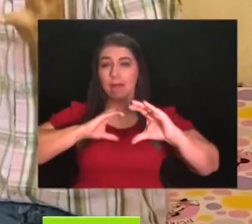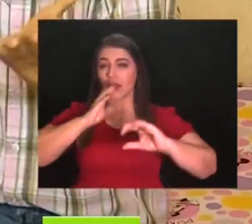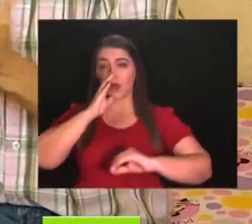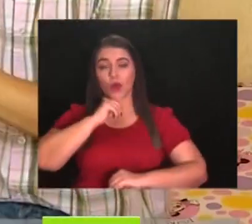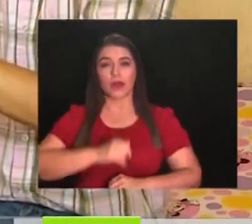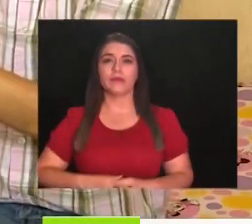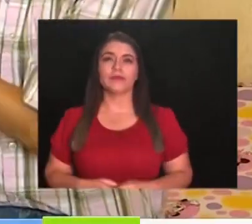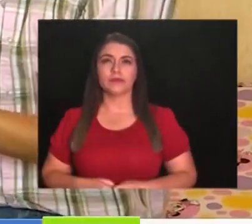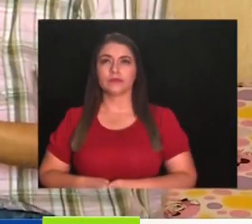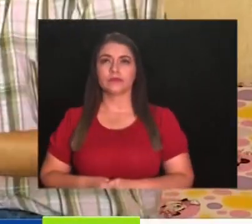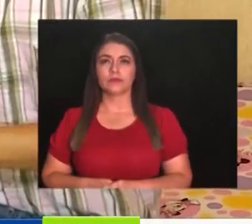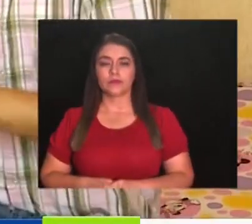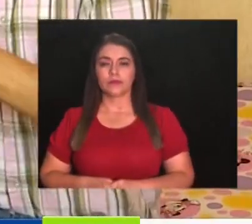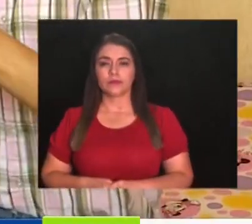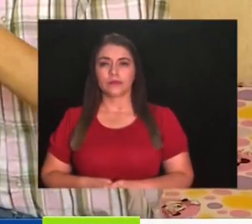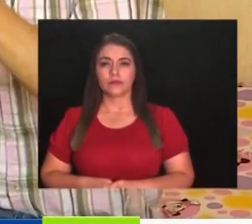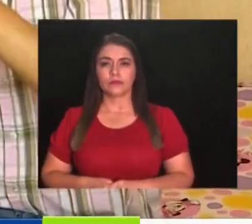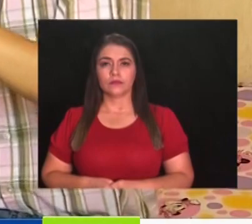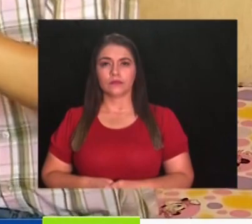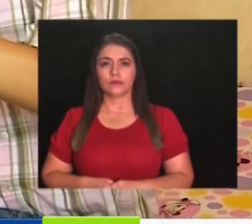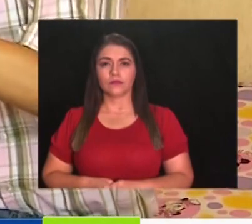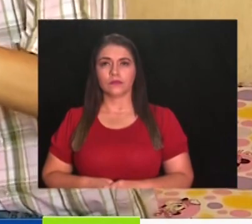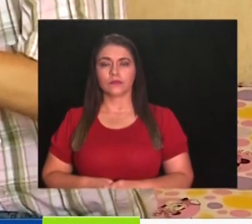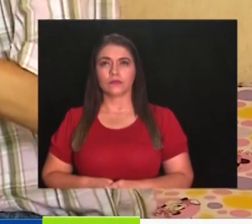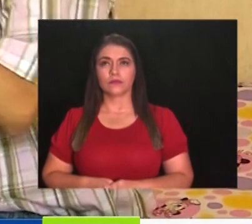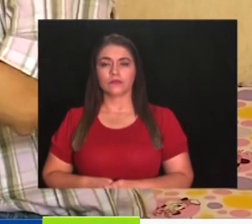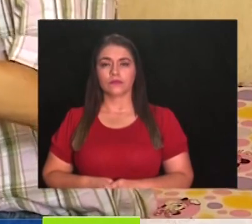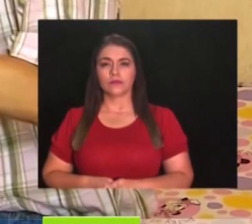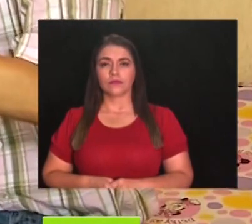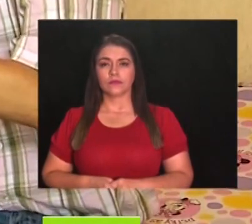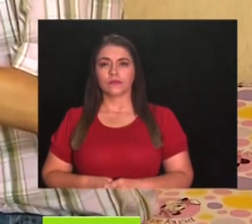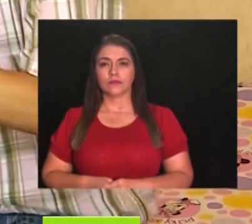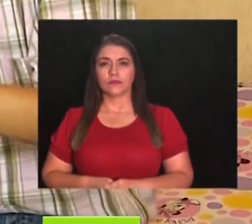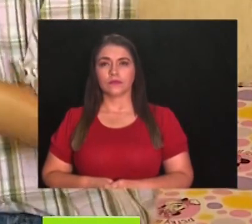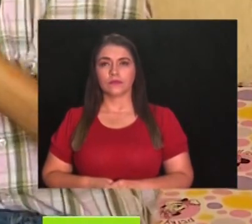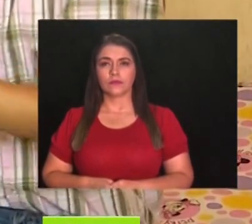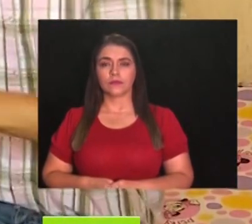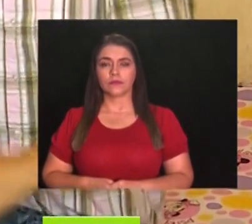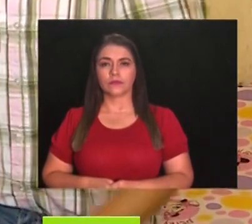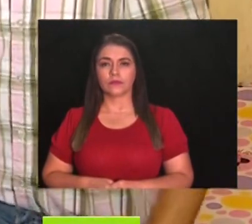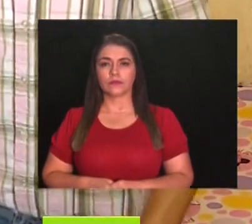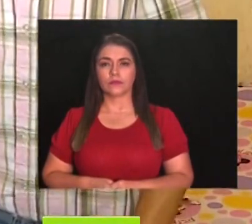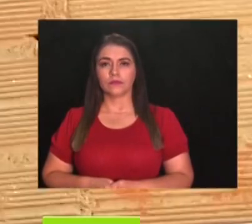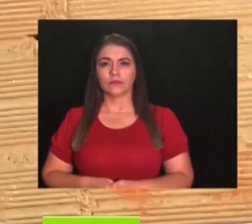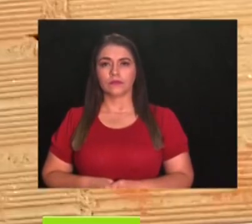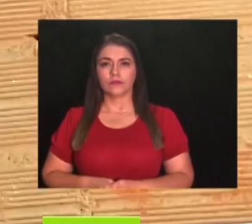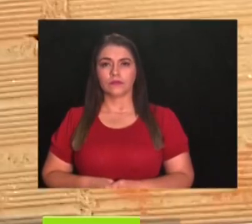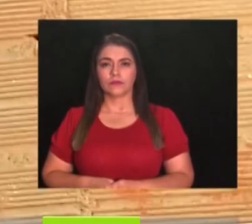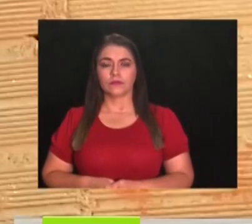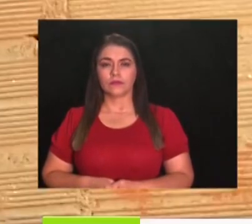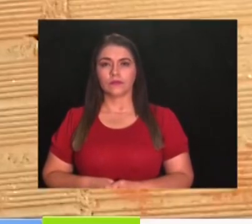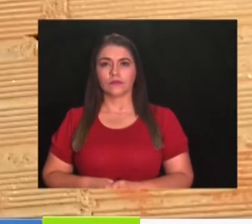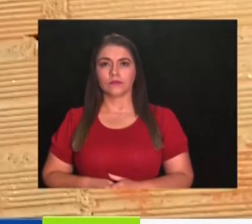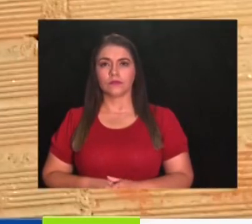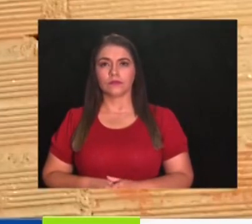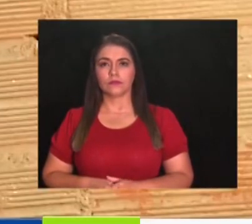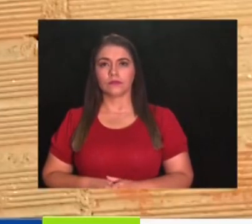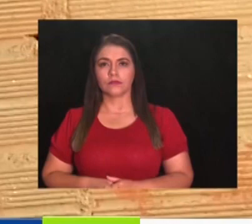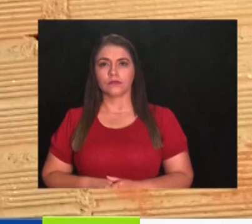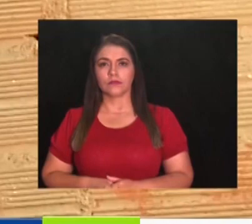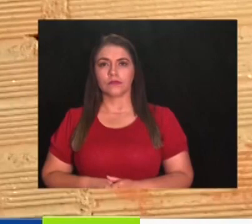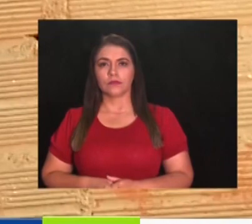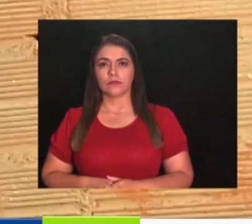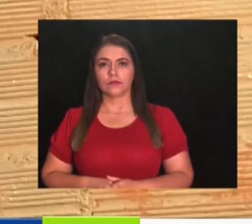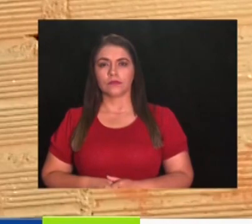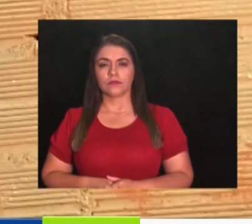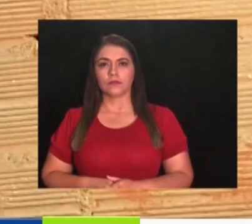Nosotras las personas sordas necesitamos ser incluidos, necesitamos saber qué es lo que está pasando con el coronavirus. No hay comunicación con la alcaldía